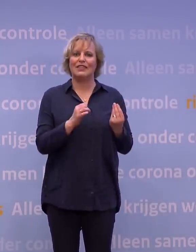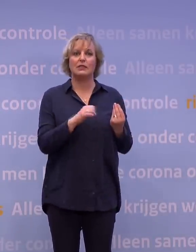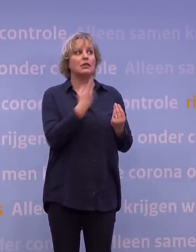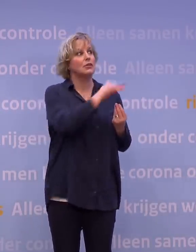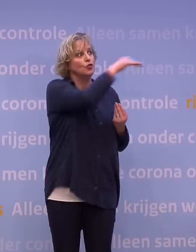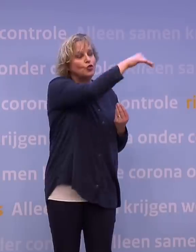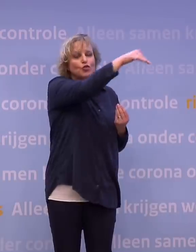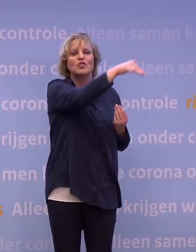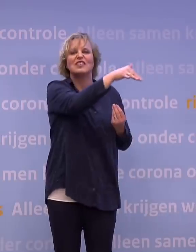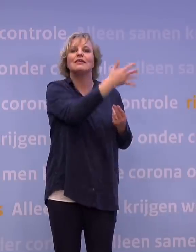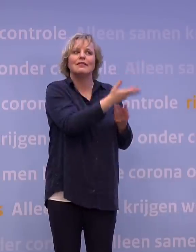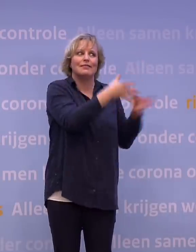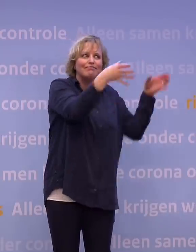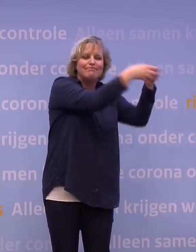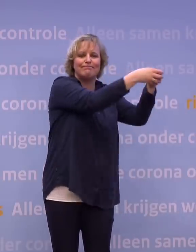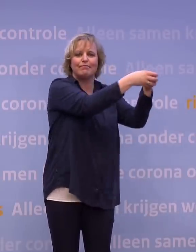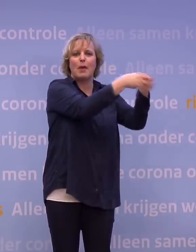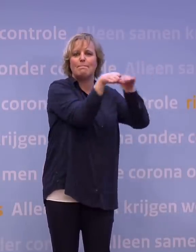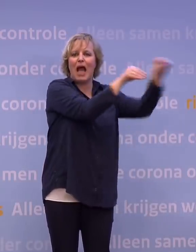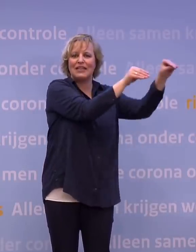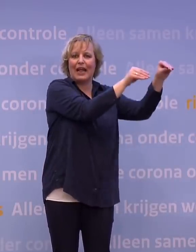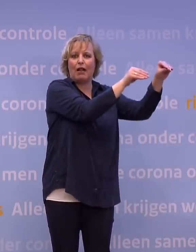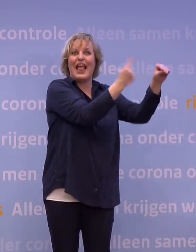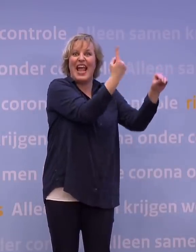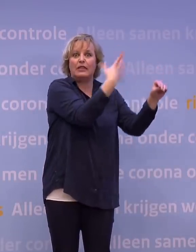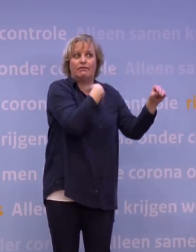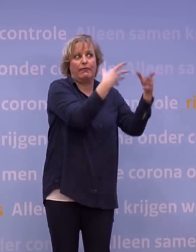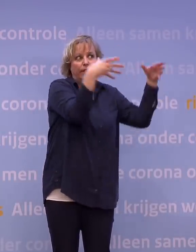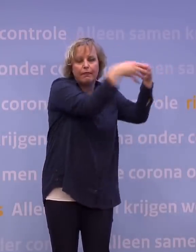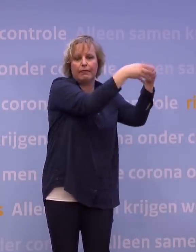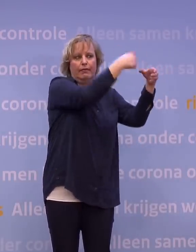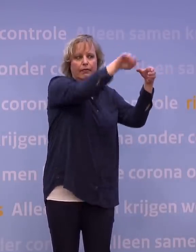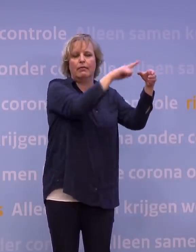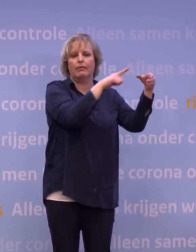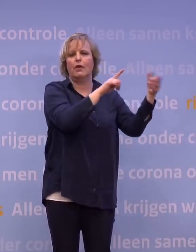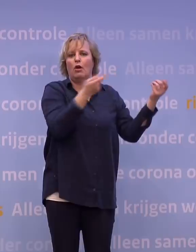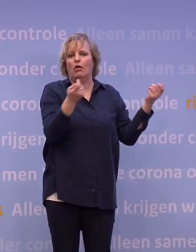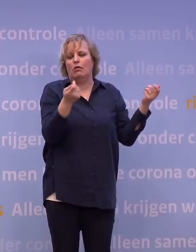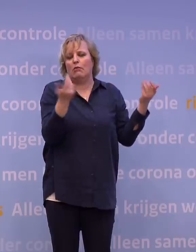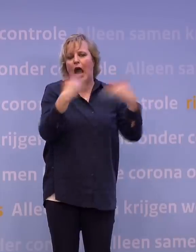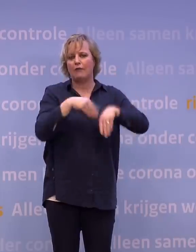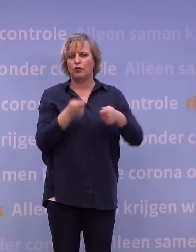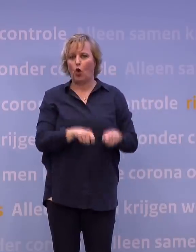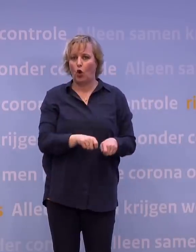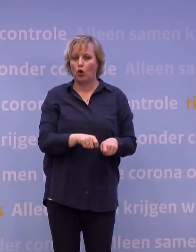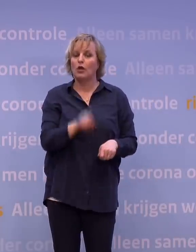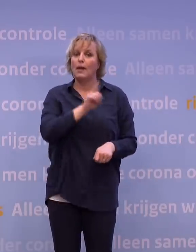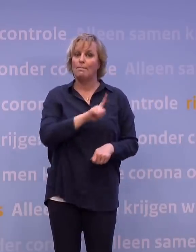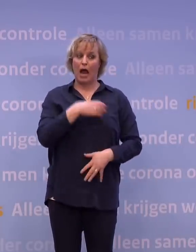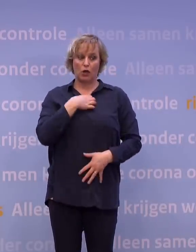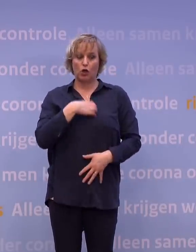maatregelen worden genomen, dus het is altijd maar één maatregel uit de totale bundel. Maar ook omdat de compliance, het gedrag van mensen,